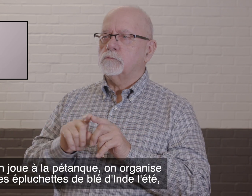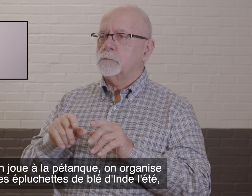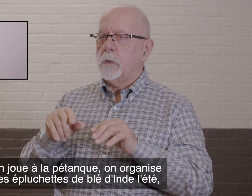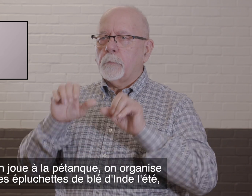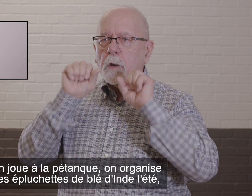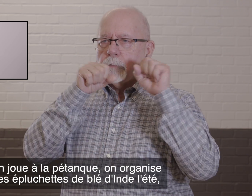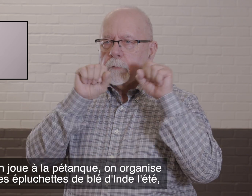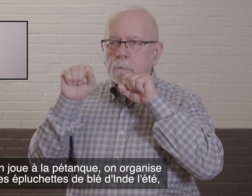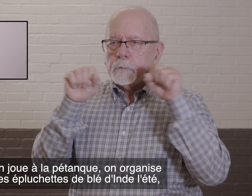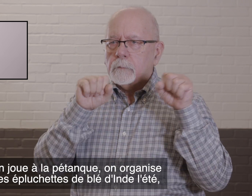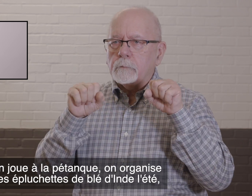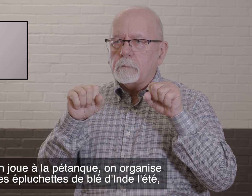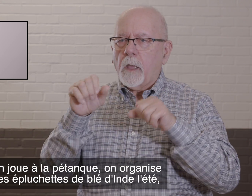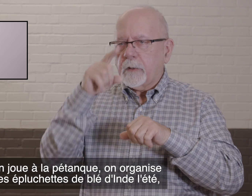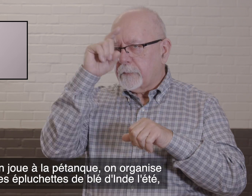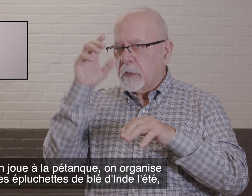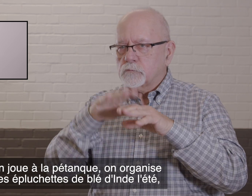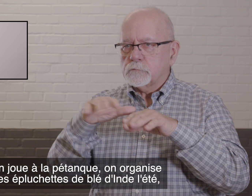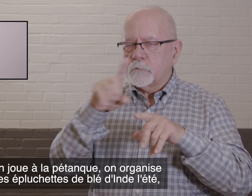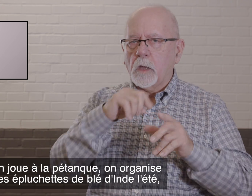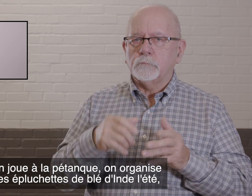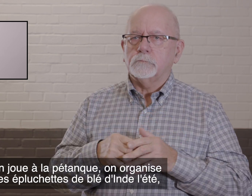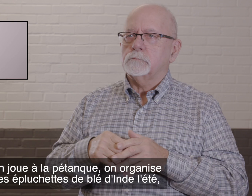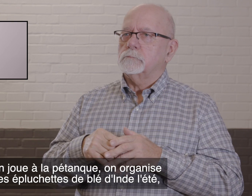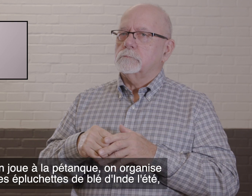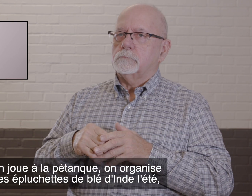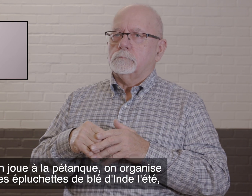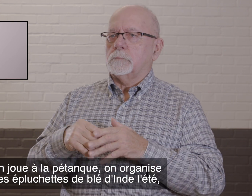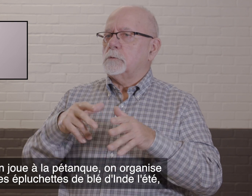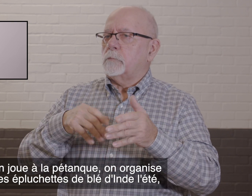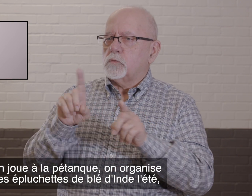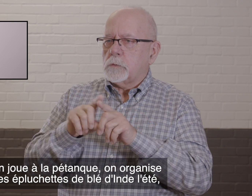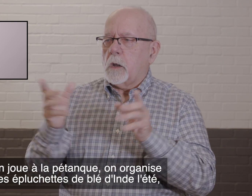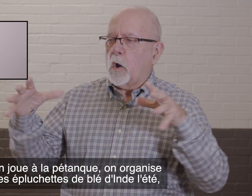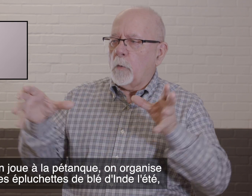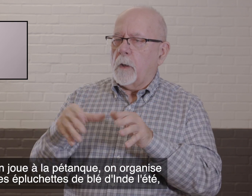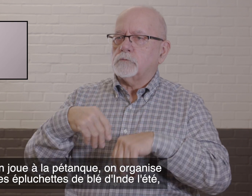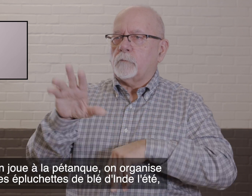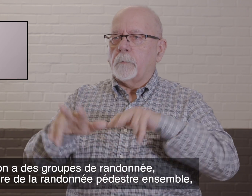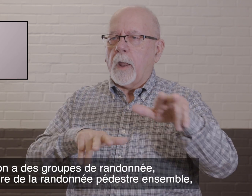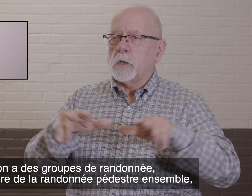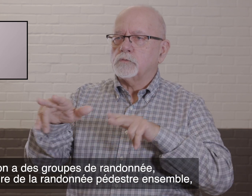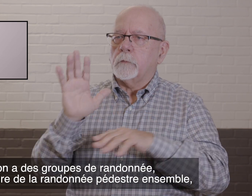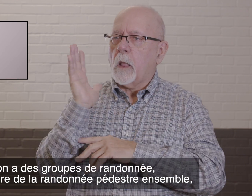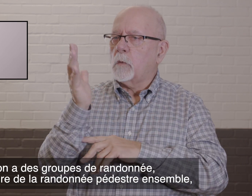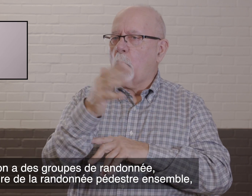pétanque. On organise, par exemple, des épuchettes de blé d'Aine quand ça arrive l'été. On